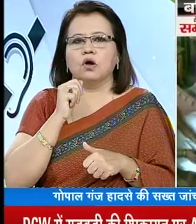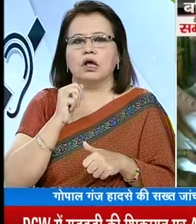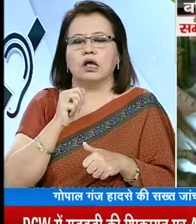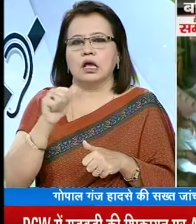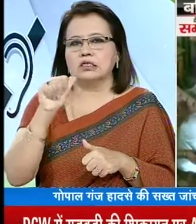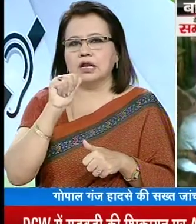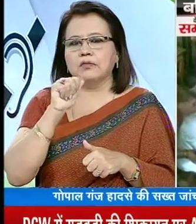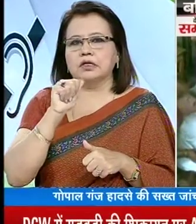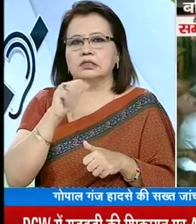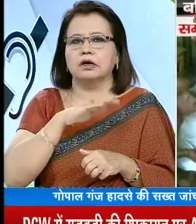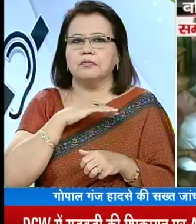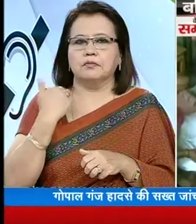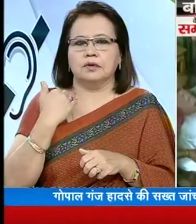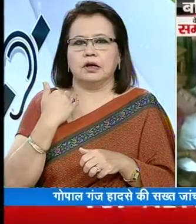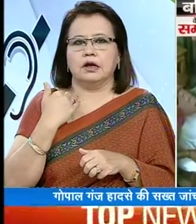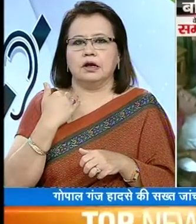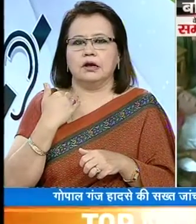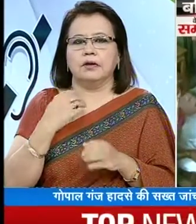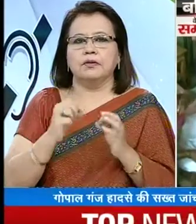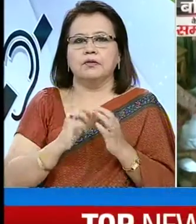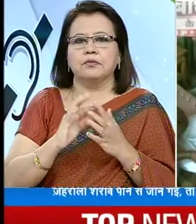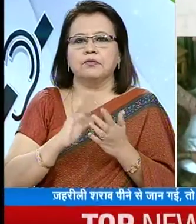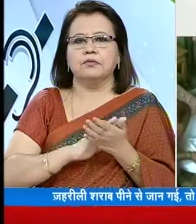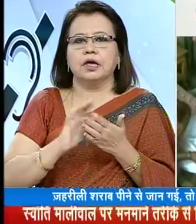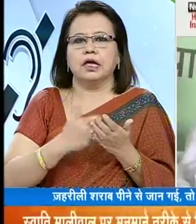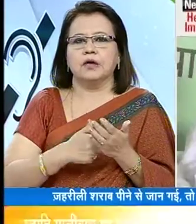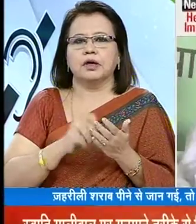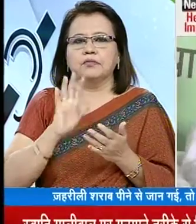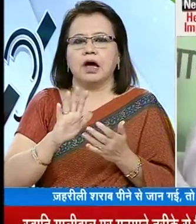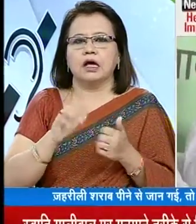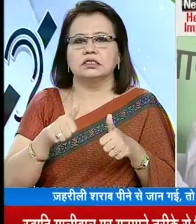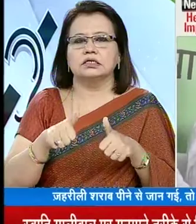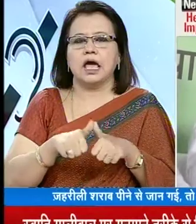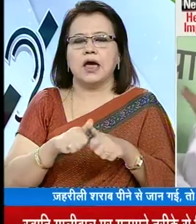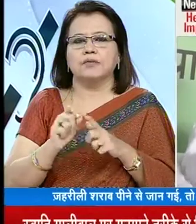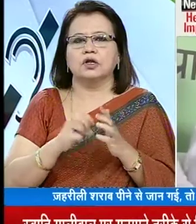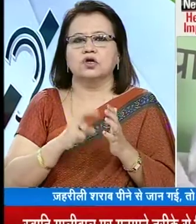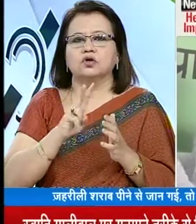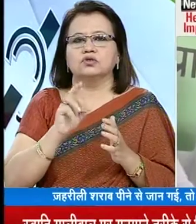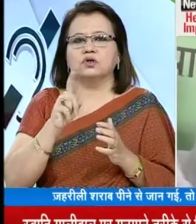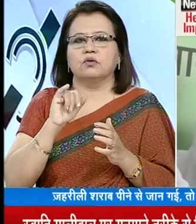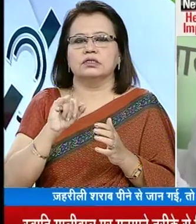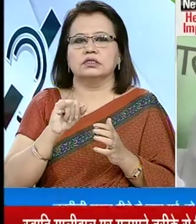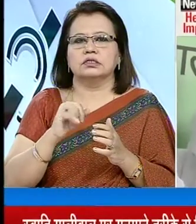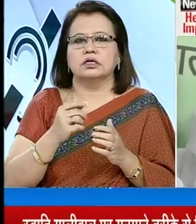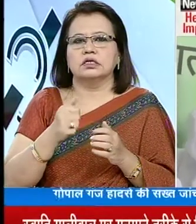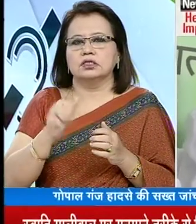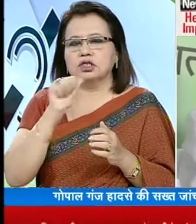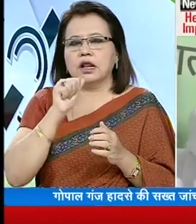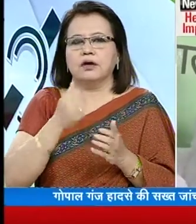जहरीली शराप पीने से मौत हो गए थी बिहार में 5 अपरेल 2016 को पूर्ण शराप बंधी लागो